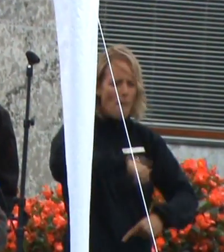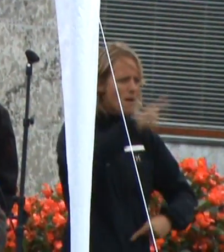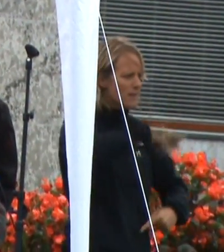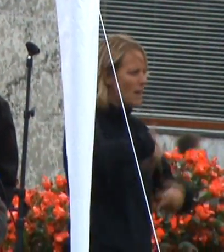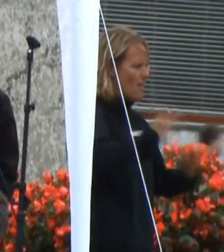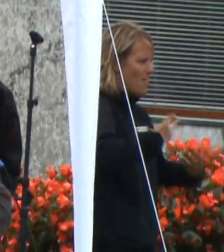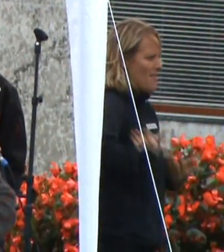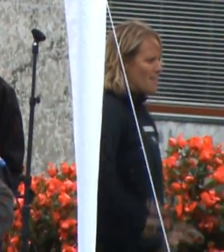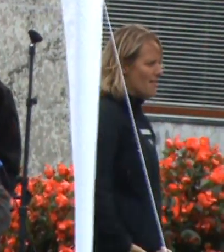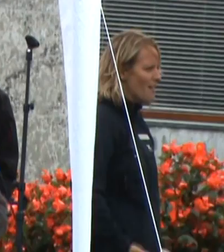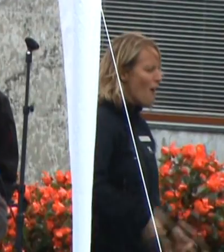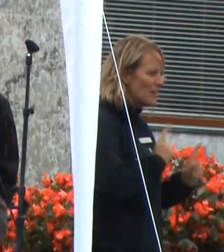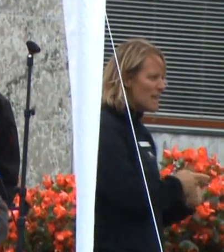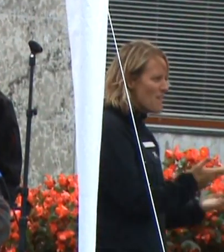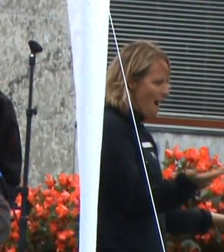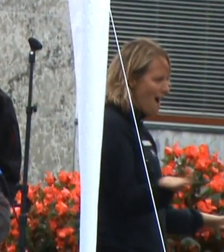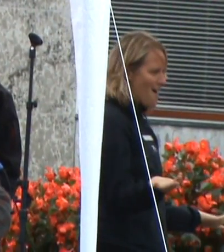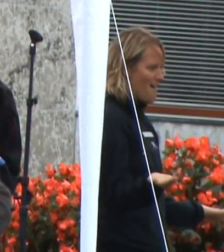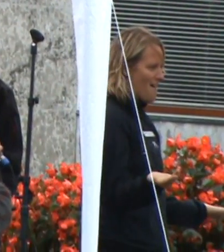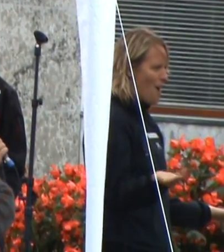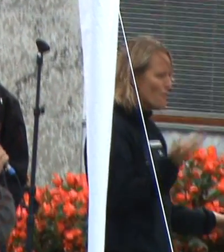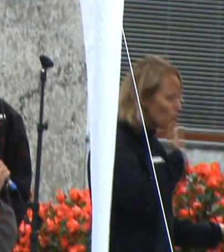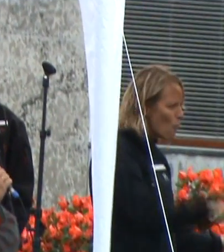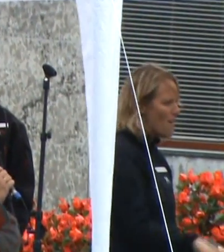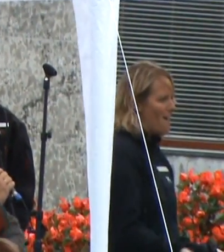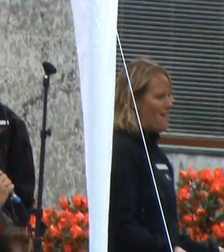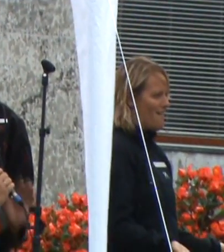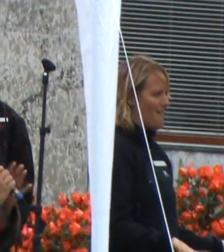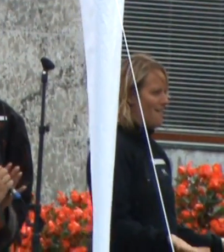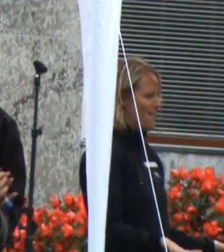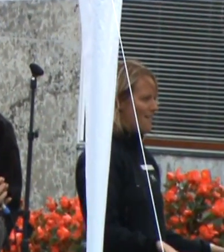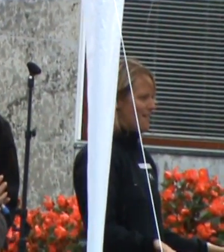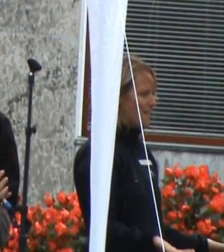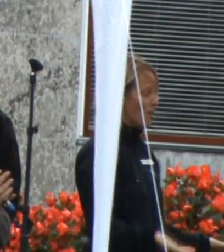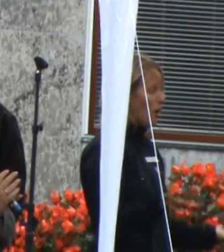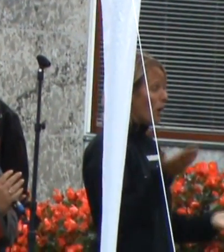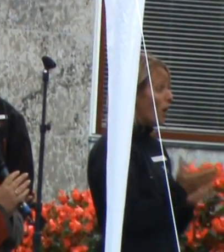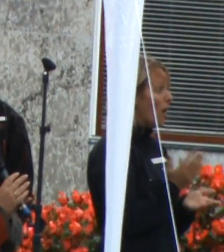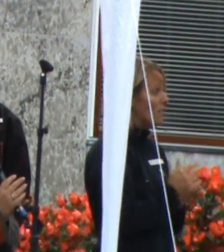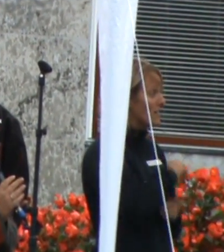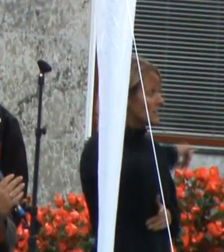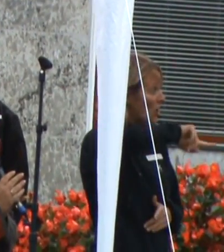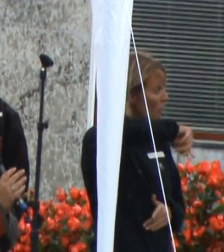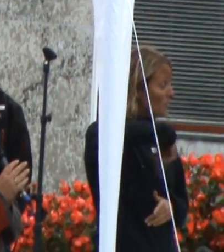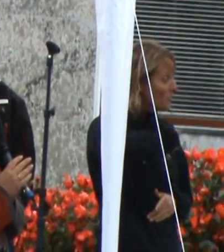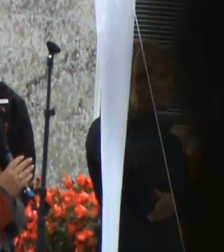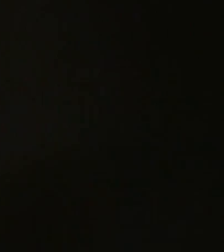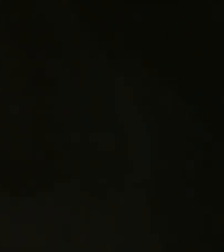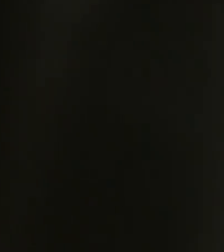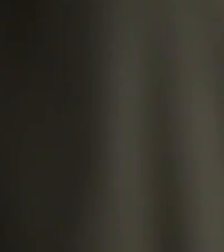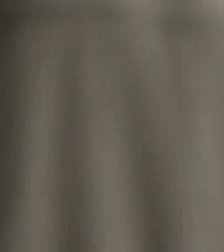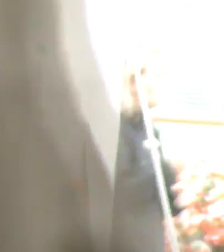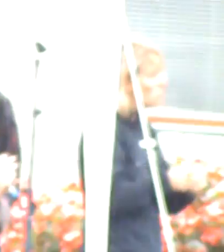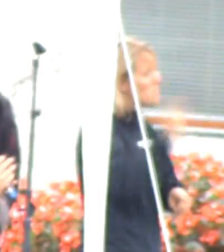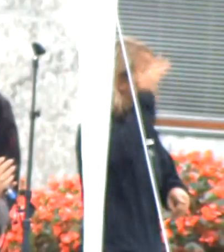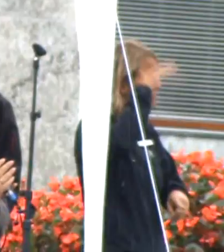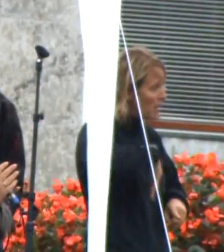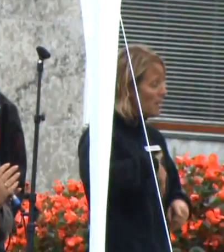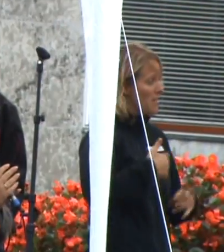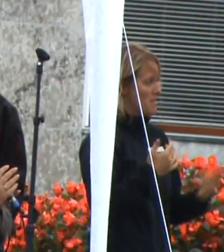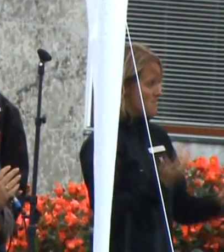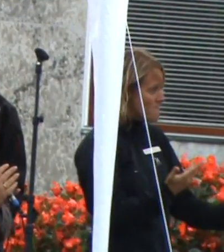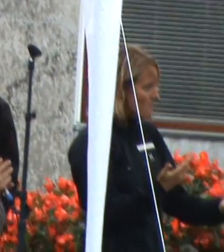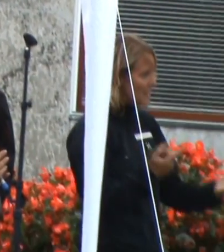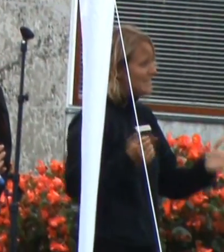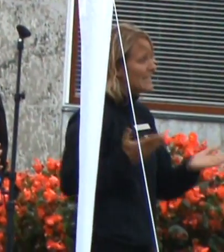og hvad vi er, og hvor gode vi er. Og vi måske faktisk er de eneste, der ved, hvad tilgængeligt vil sige.